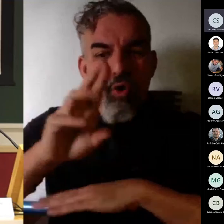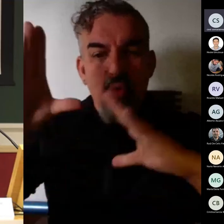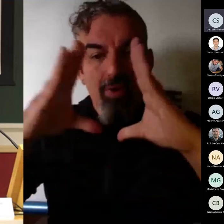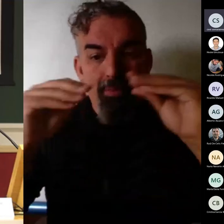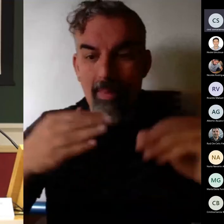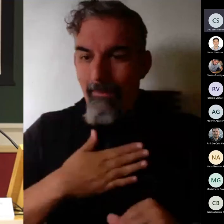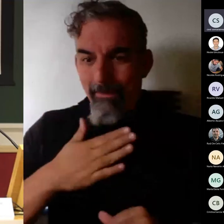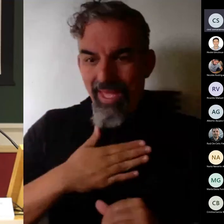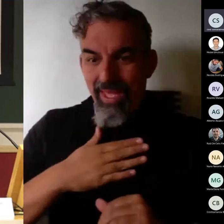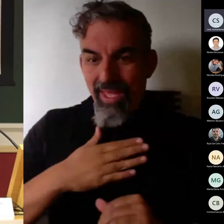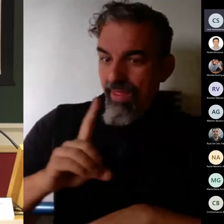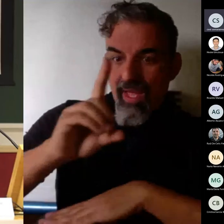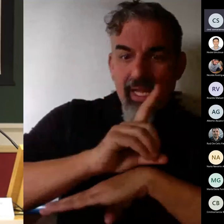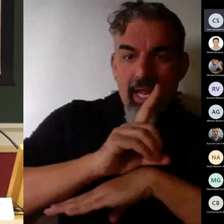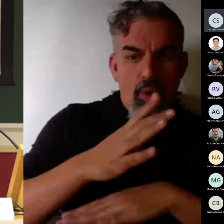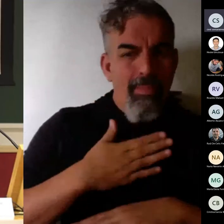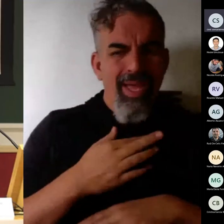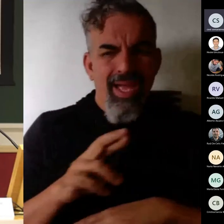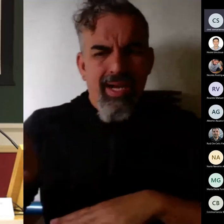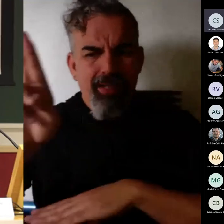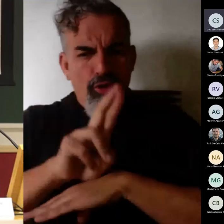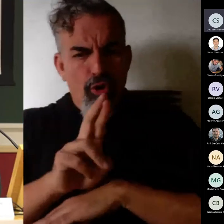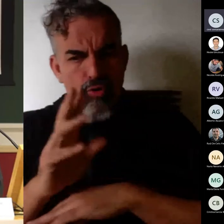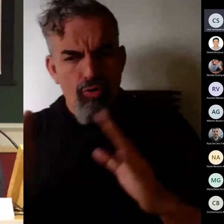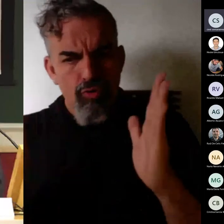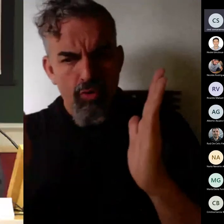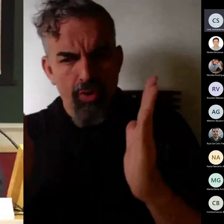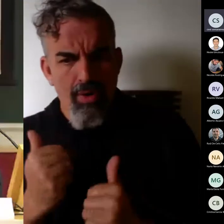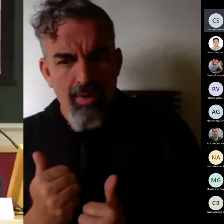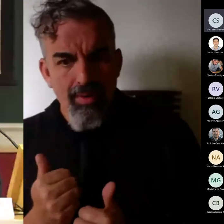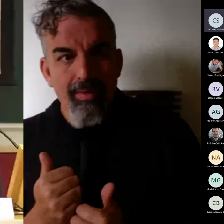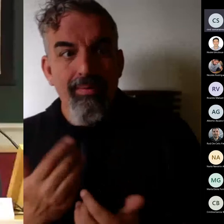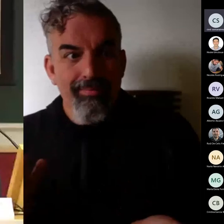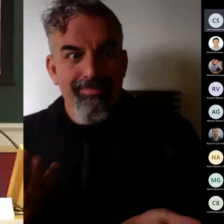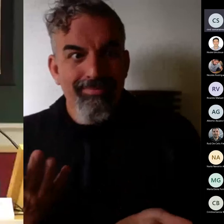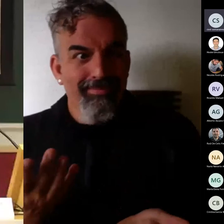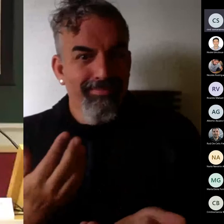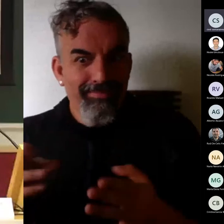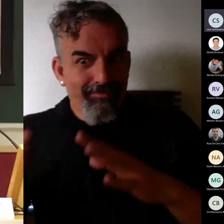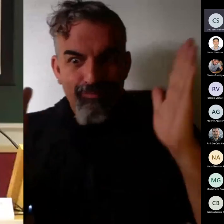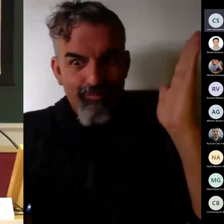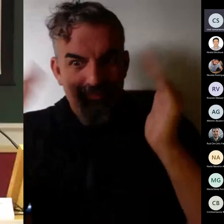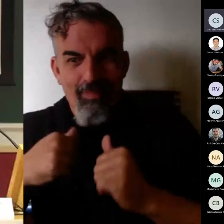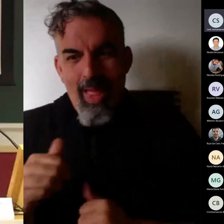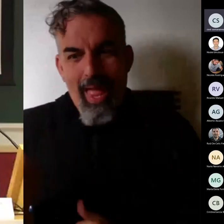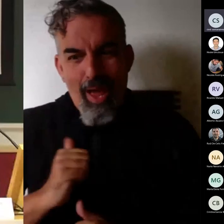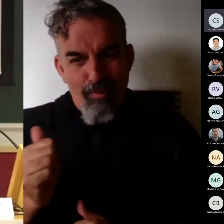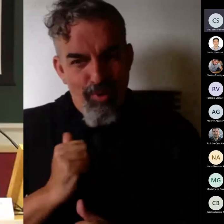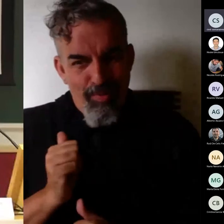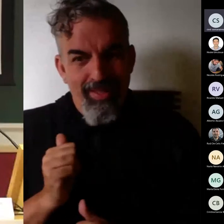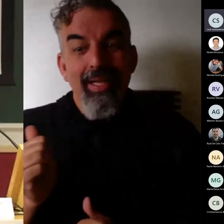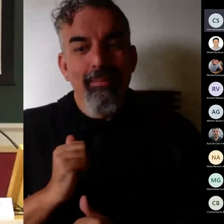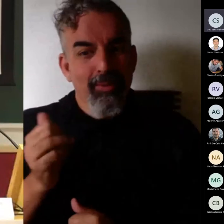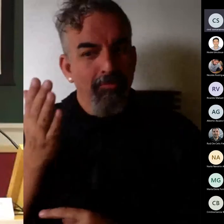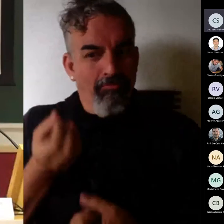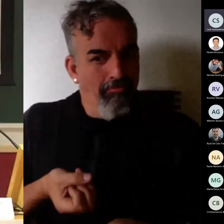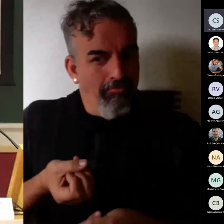mío ni mi decano ni mi mi rector perdón pues lo sueldo